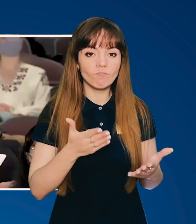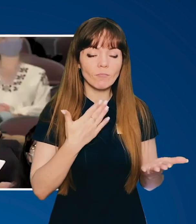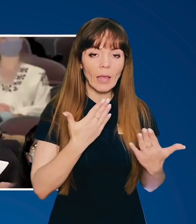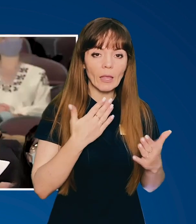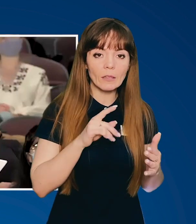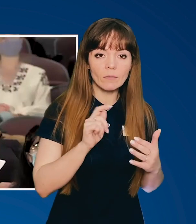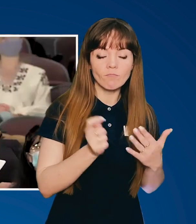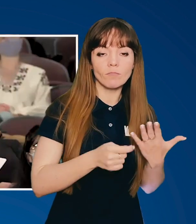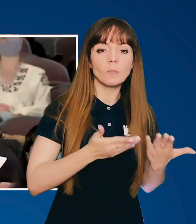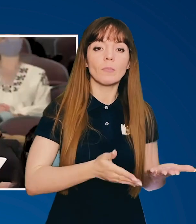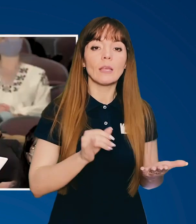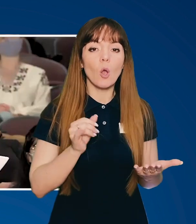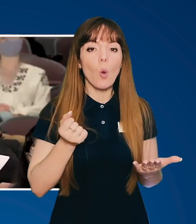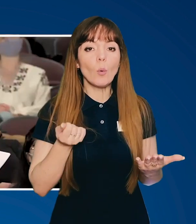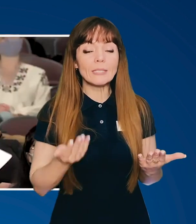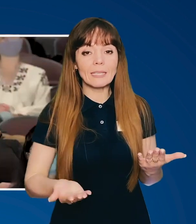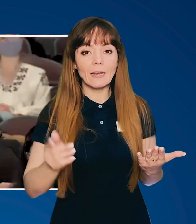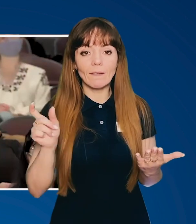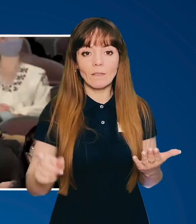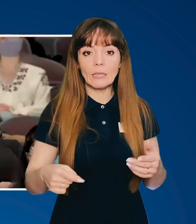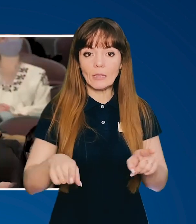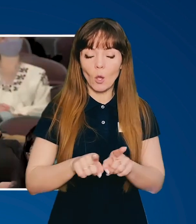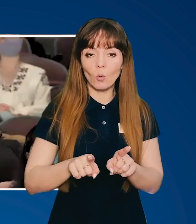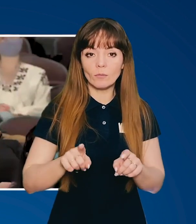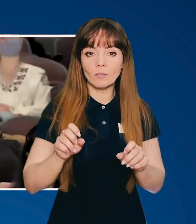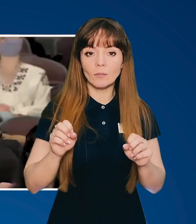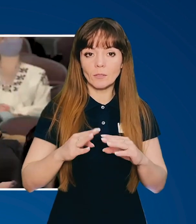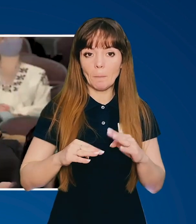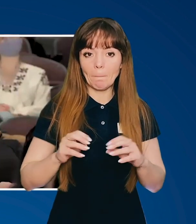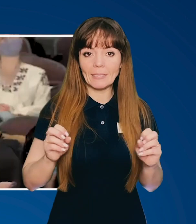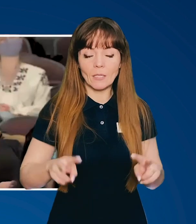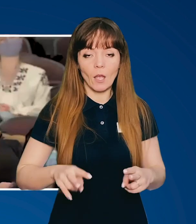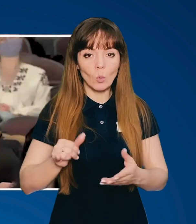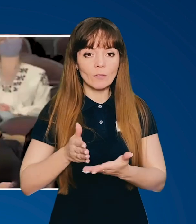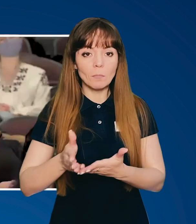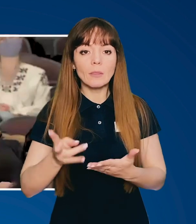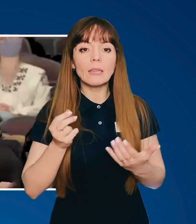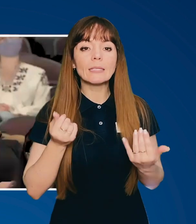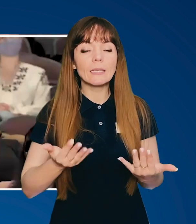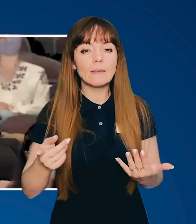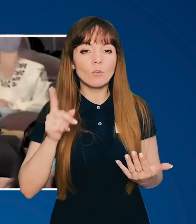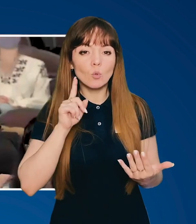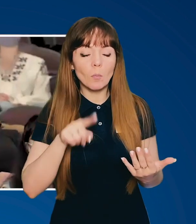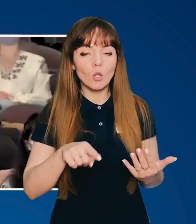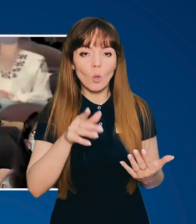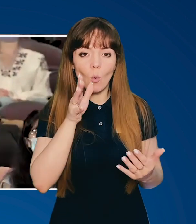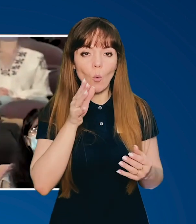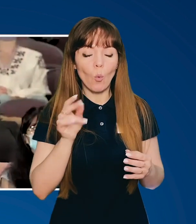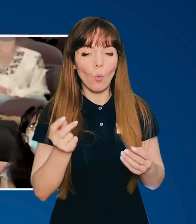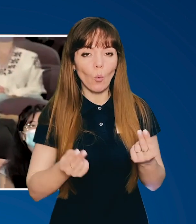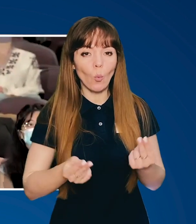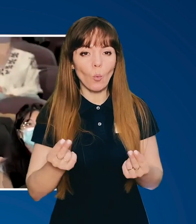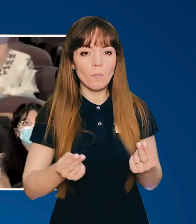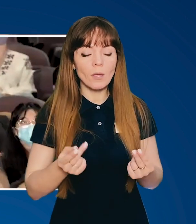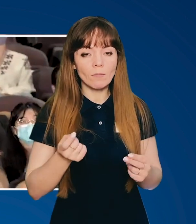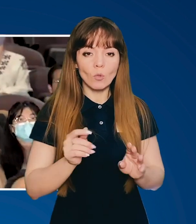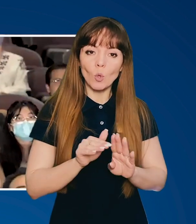І оскільки ви також спеціаліст в цій сфері, наскільки ви думаєте, гумор тут допоміг чи не допоміг в